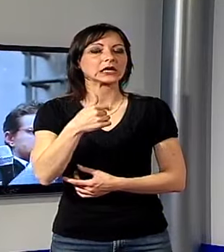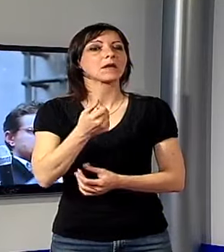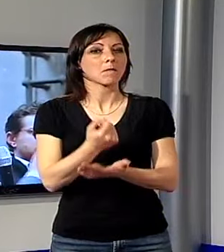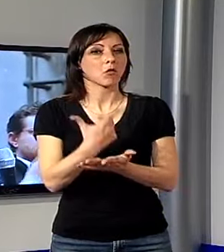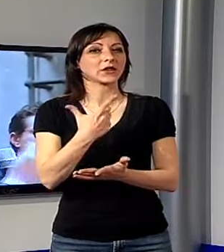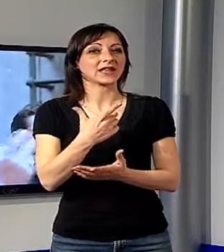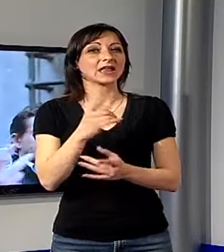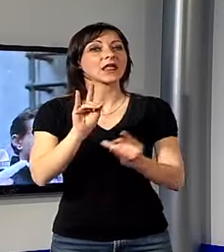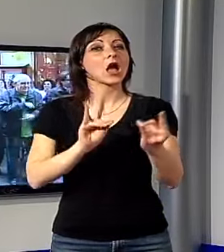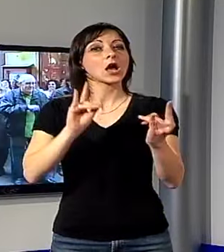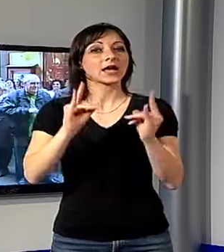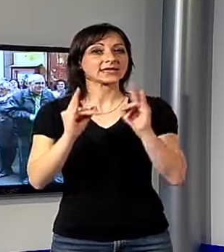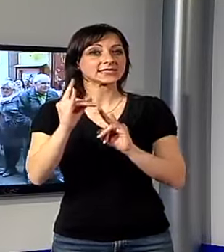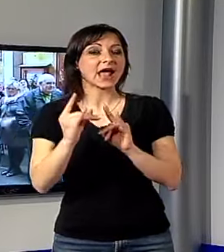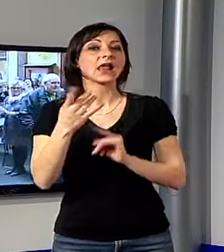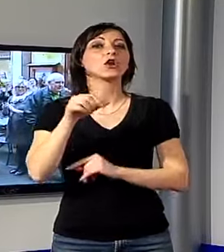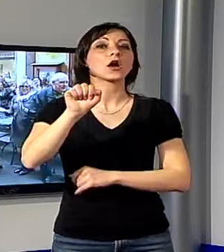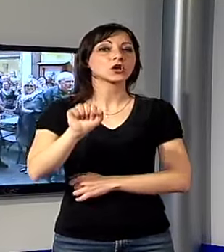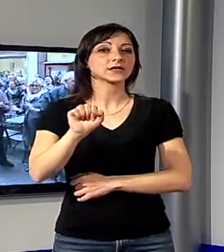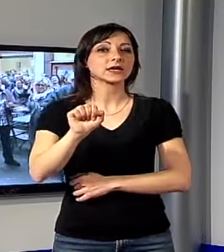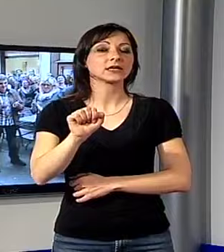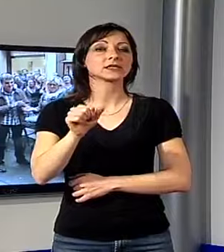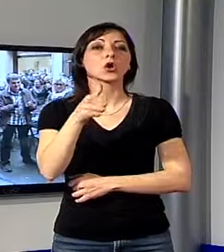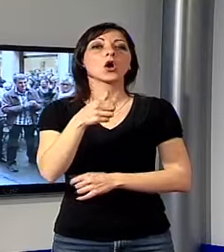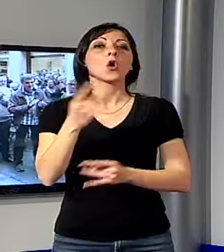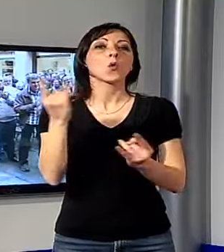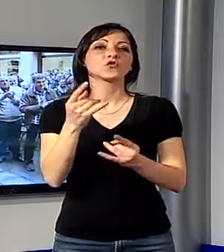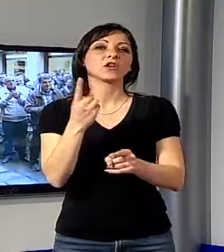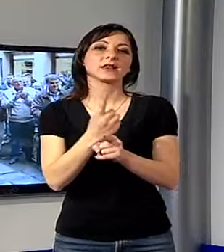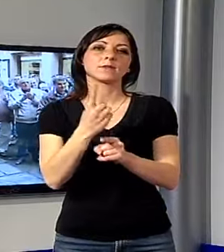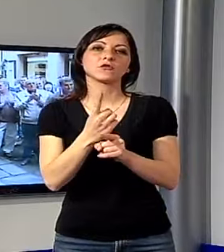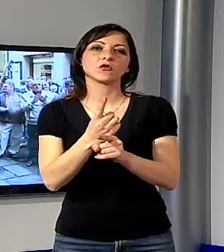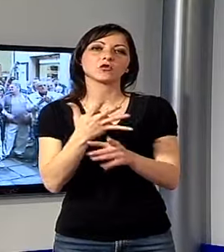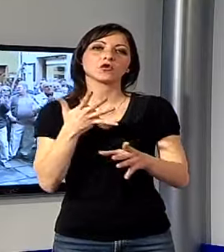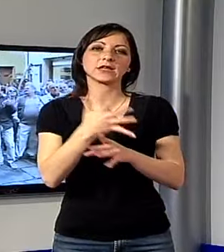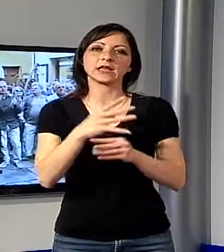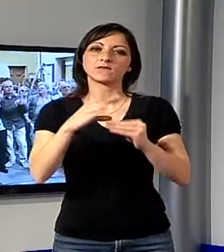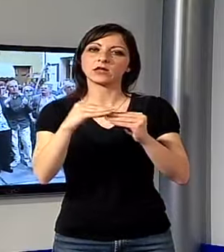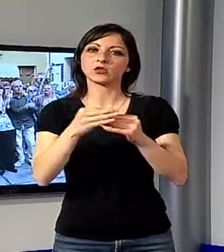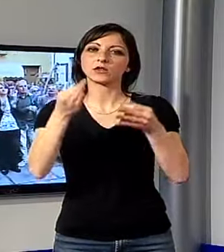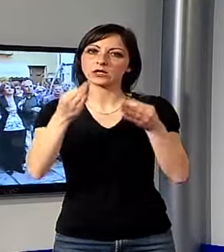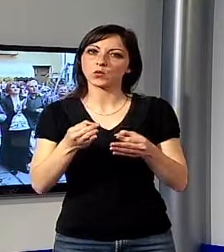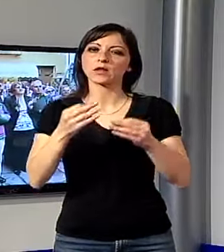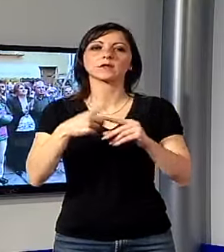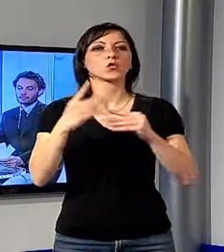riostesca, che è il simbolo di Castelnuovo, ha urgente bisogno di un intervento di messa in sicurezza e risanamento.